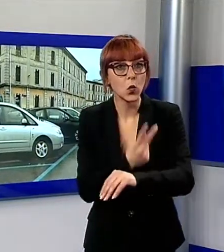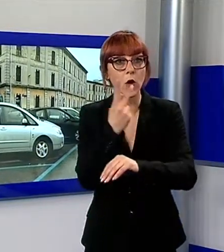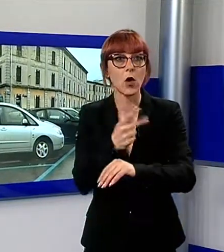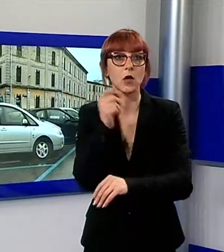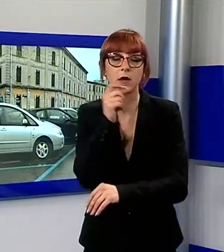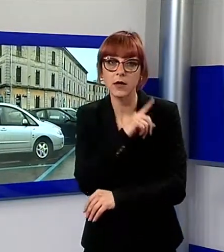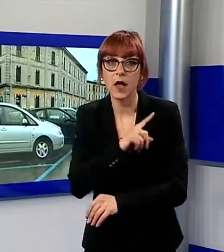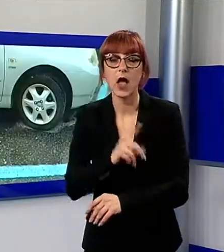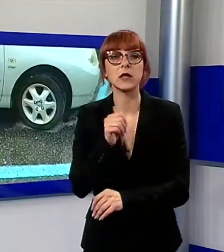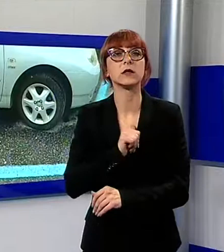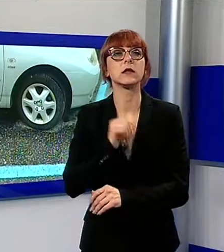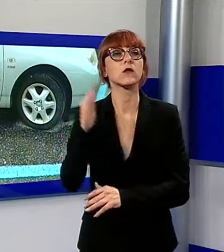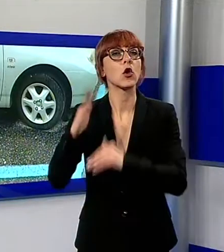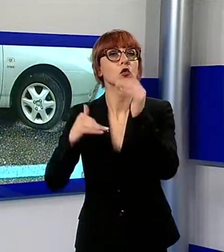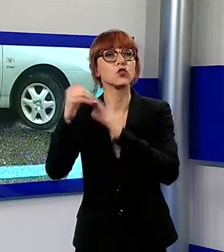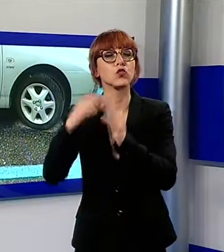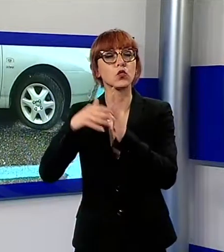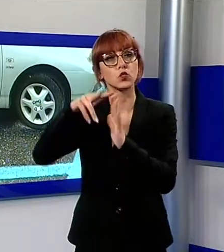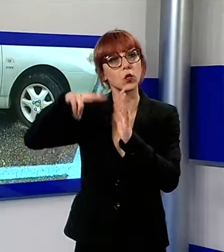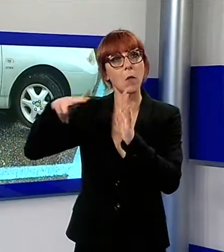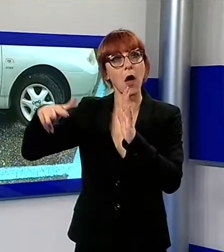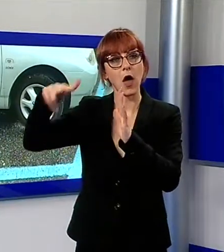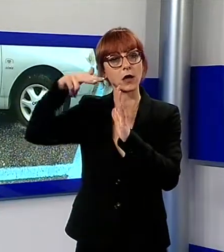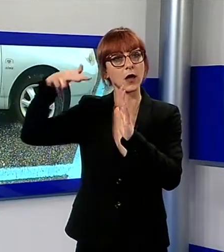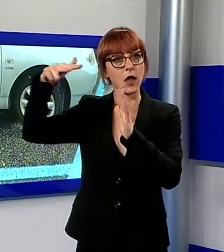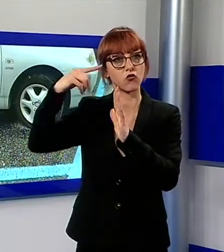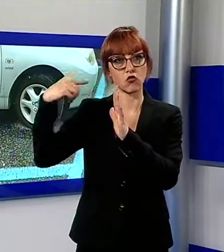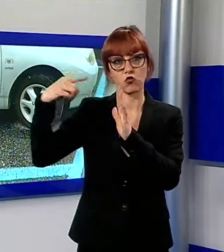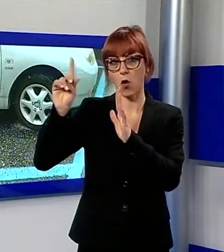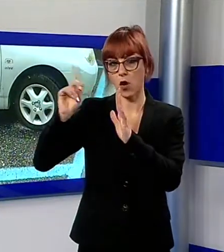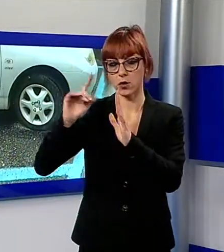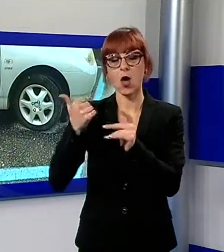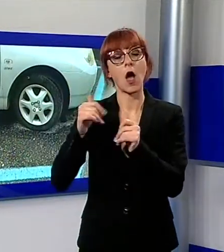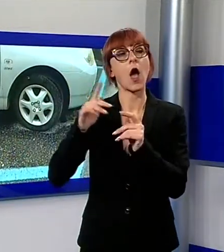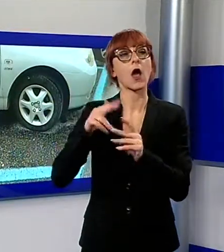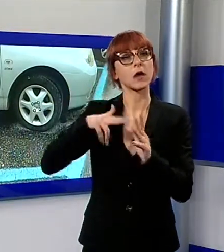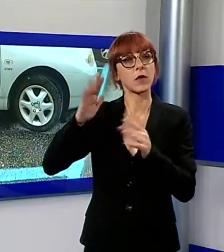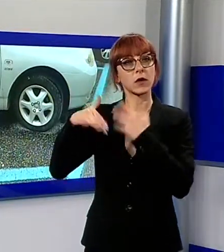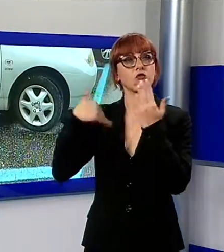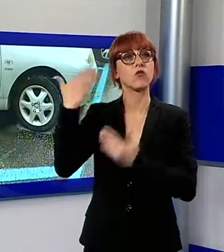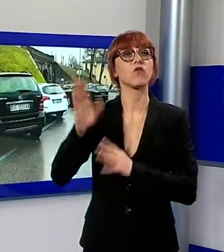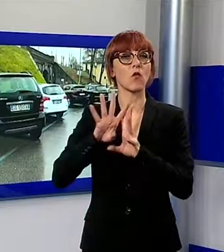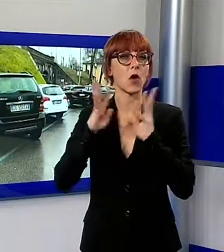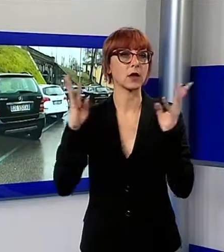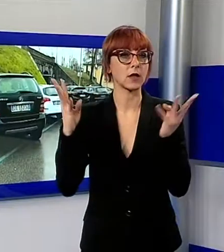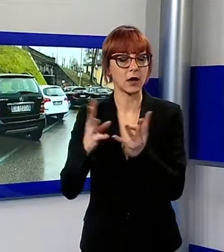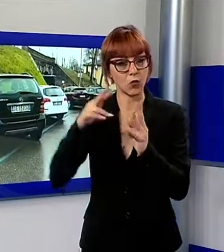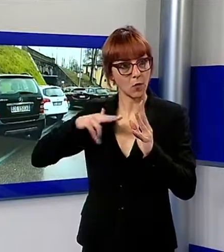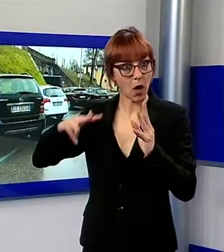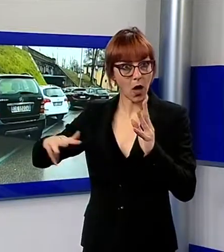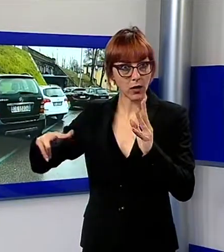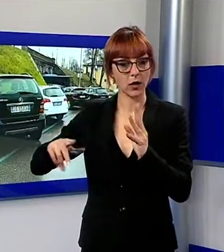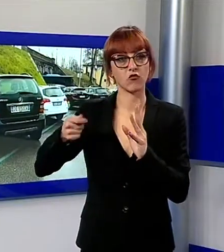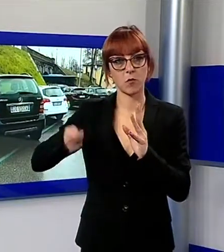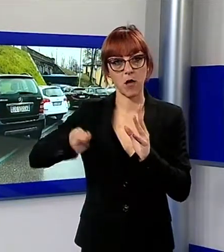adottate nei parcheggi in struttura del centro storico e nemmeno nei parcheggi fuori dalle mura. Palazzo Orsetti ha deciso di spegnere